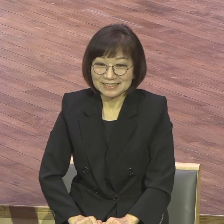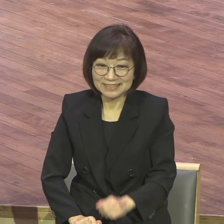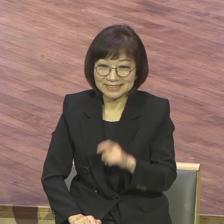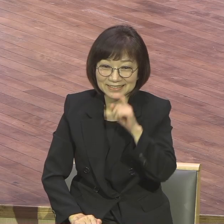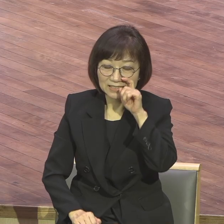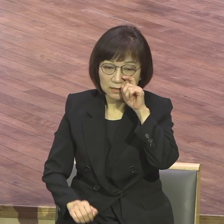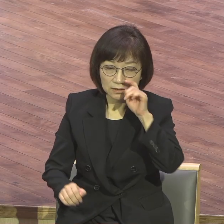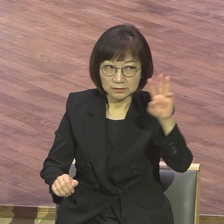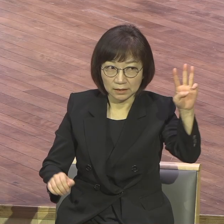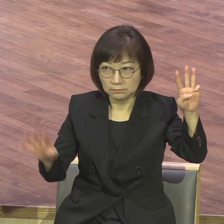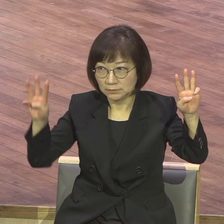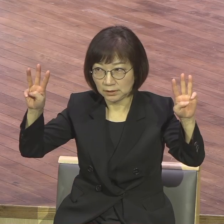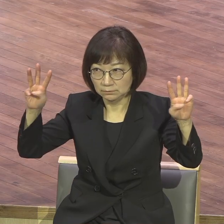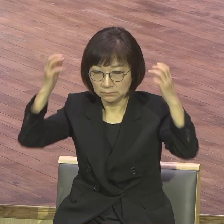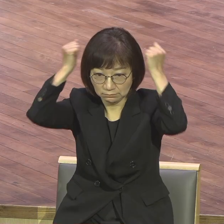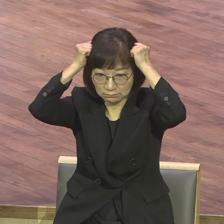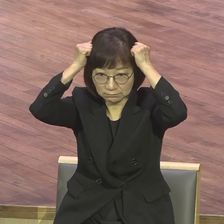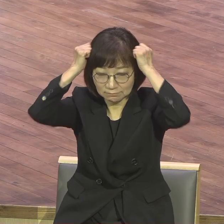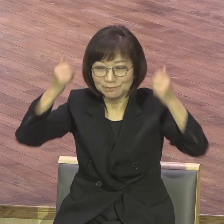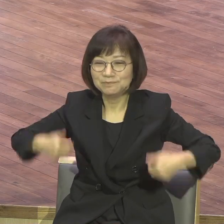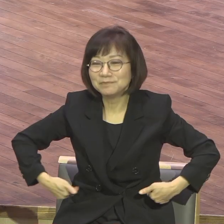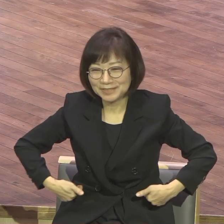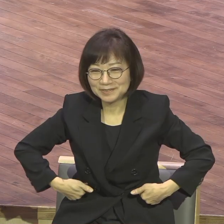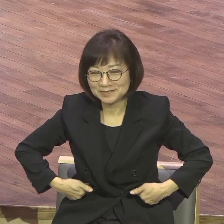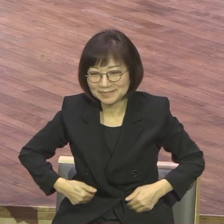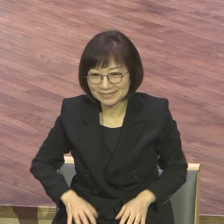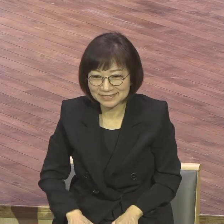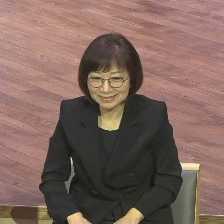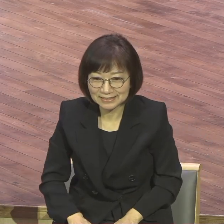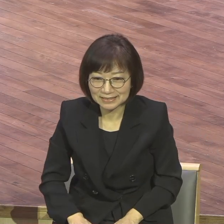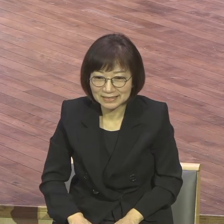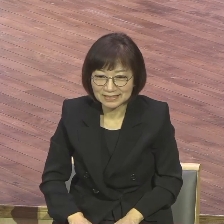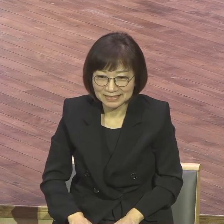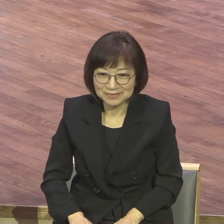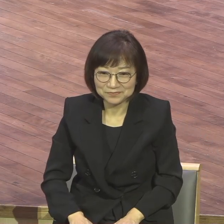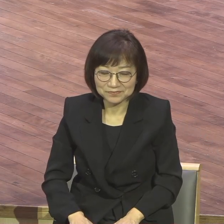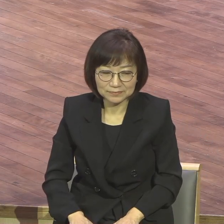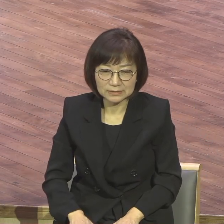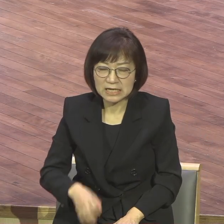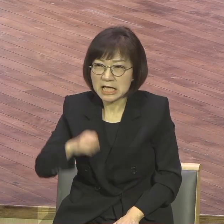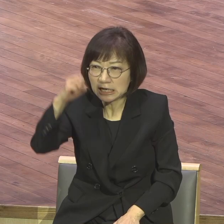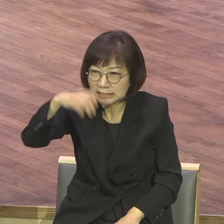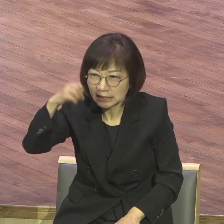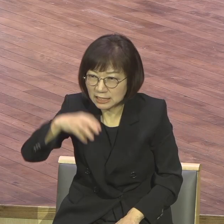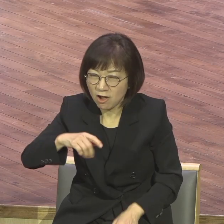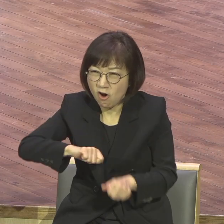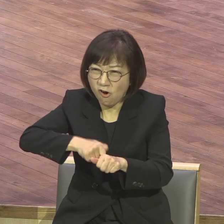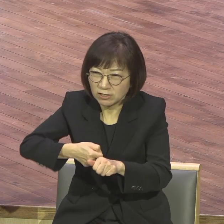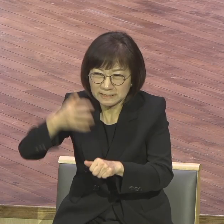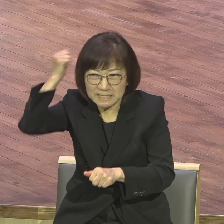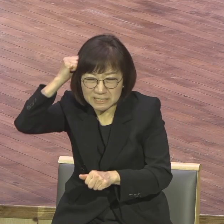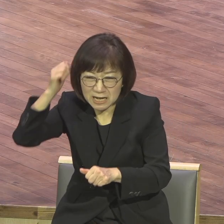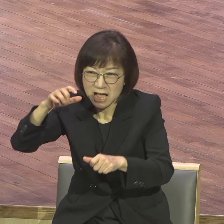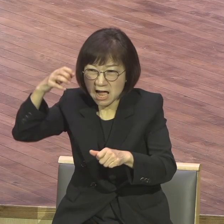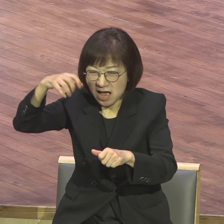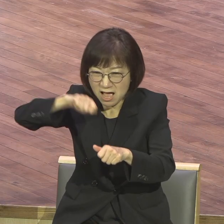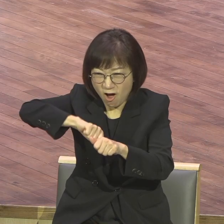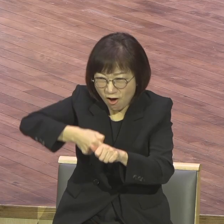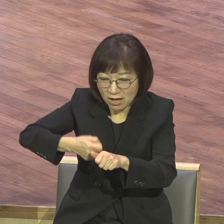하느님 나라 오직 성령 주만 이걸 공식이 아니라 외우는 것이 아니라 실제로 내 삶 속에 어플리케이션 되어야 돼요 다시